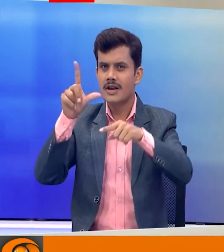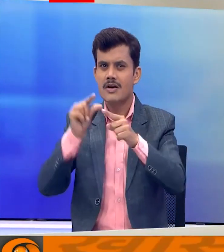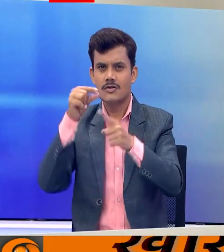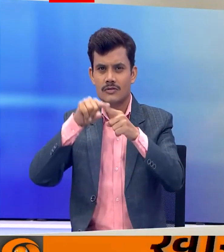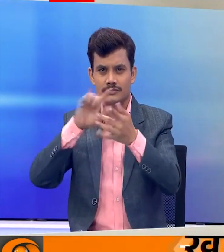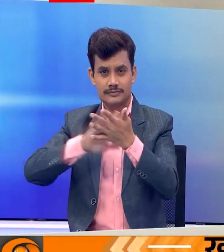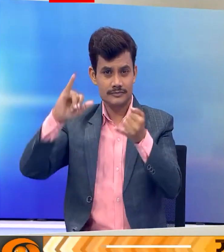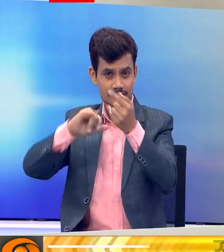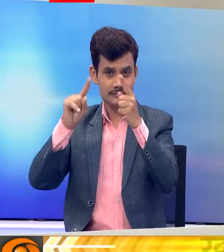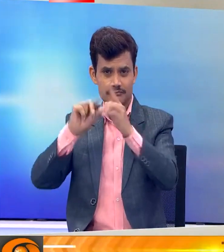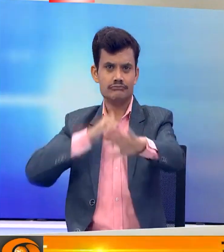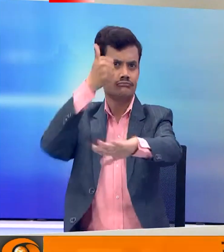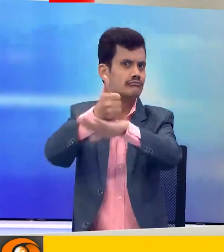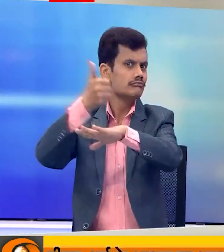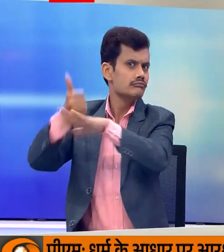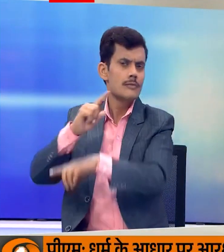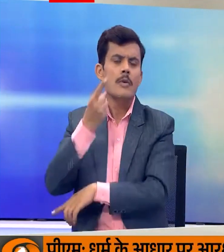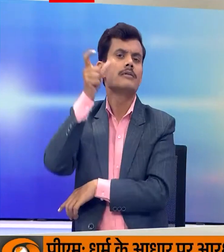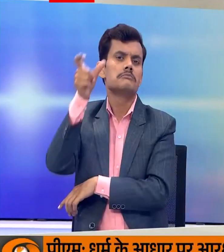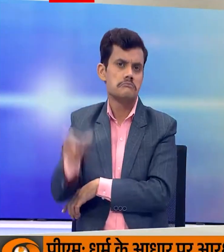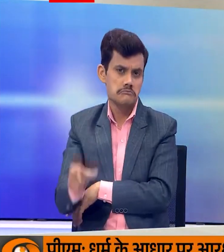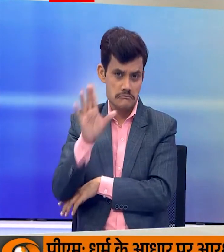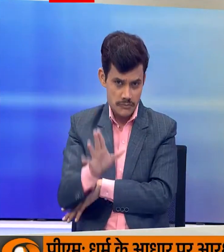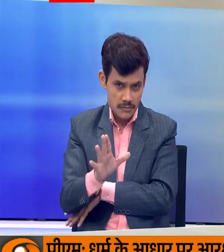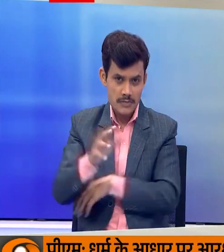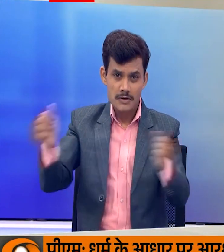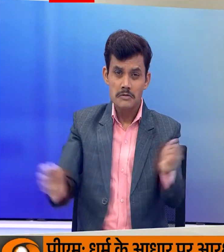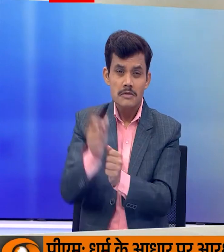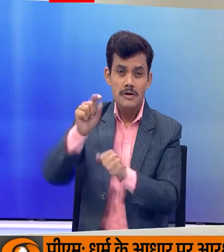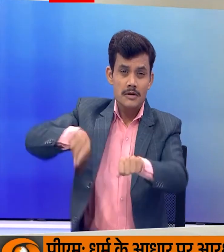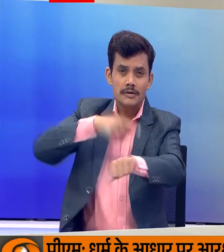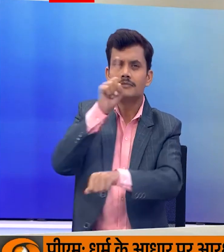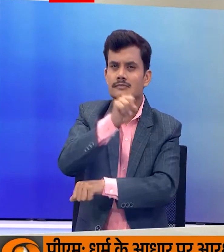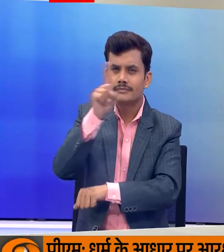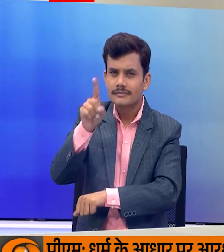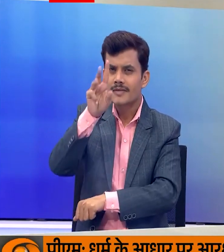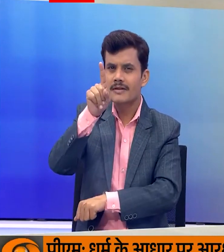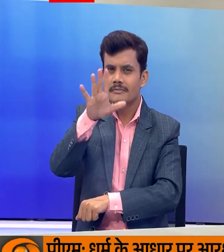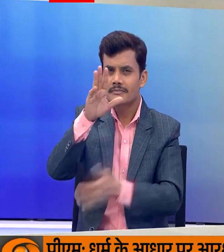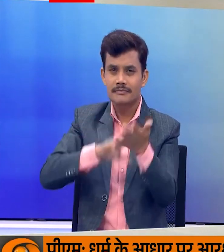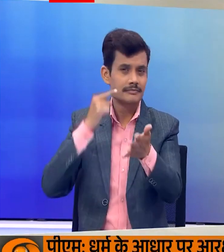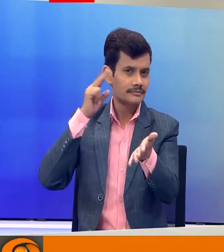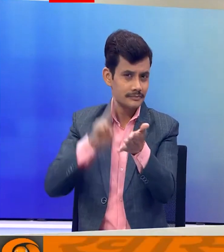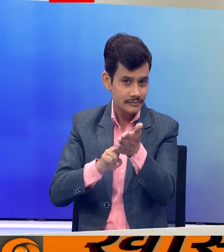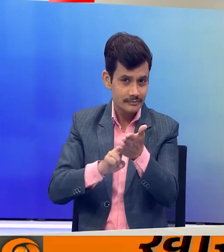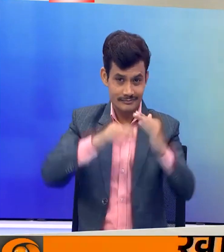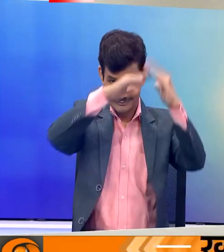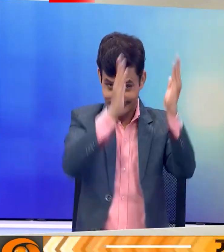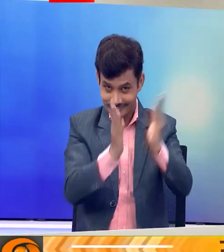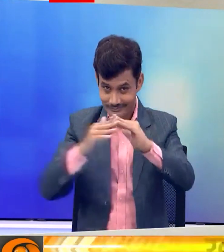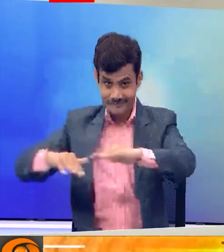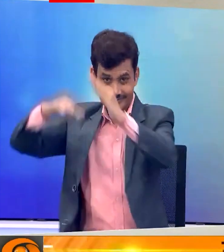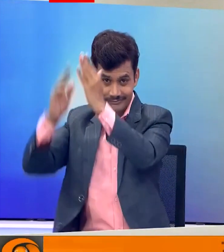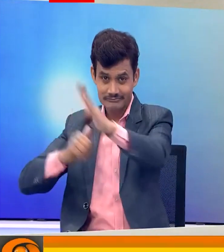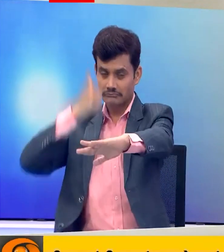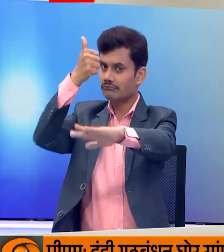चड़ाई करने वाले पहले व्यक्ती बन गए है इसके अलावा उन्होंने 11 गंटे और 15 मिनिट में दो चोटियों को पार